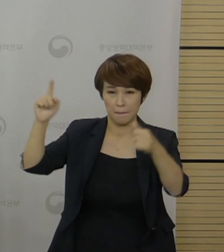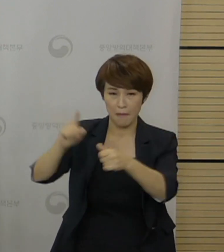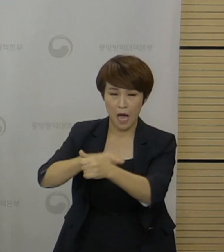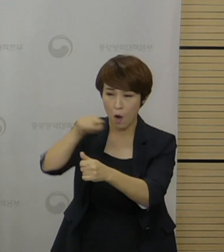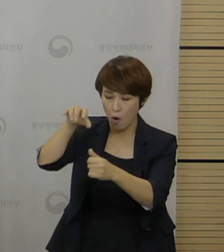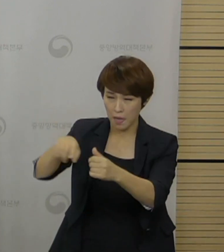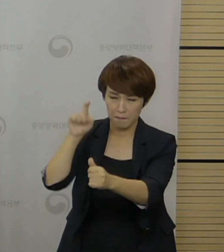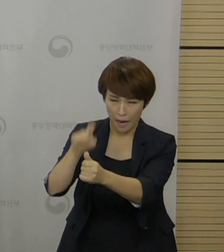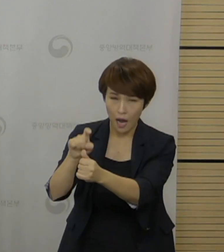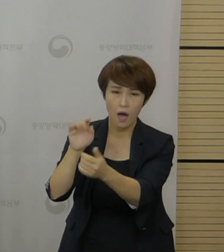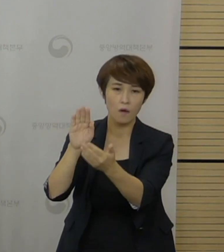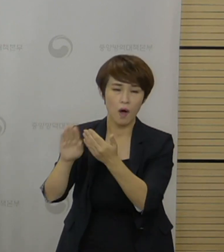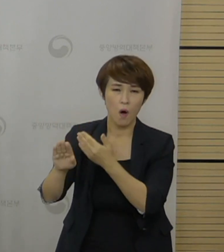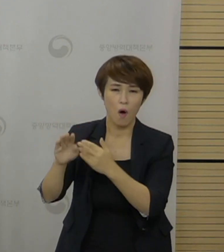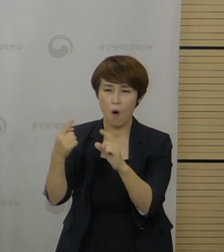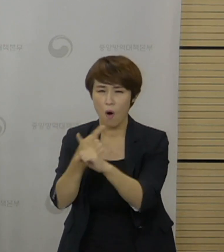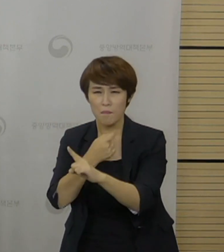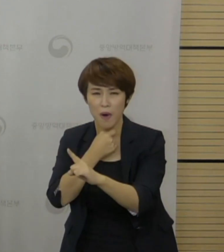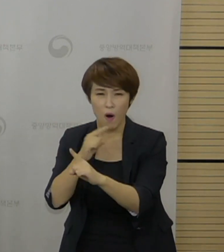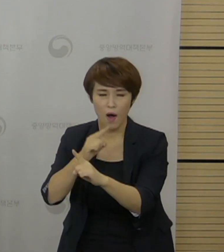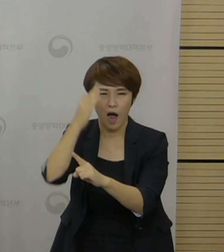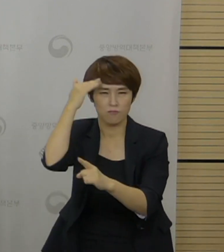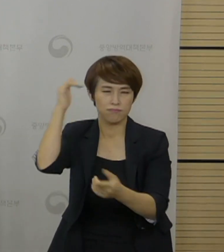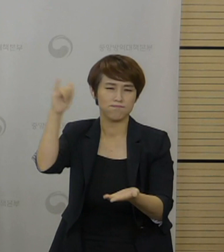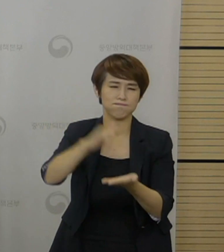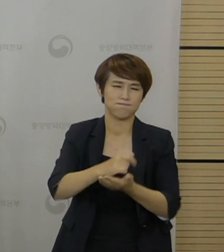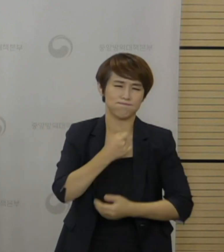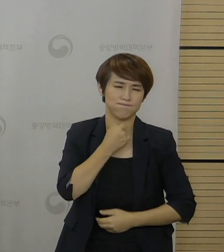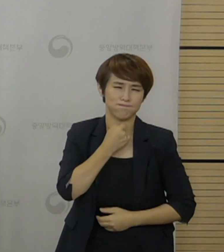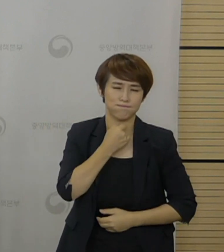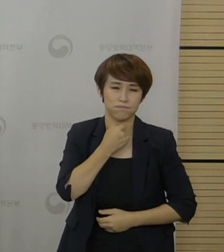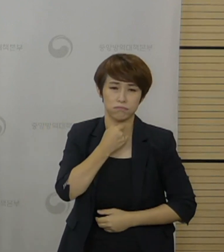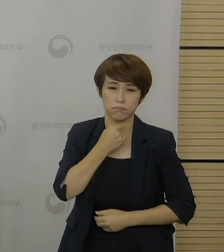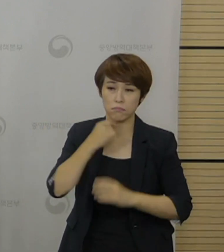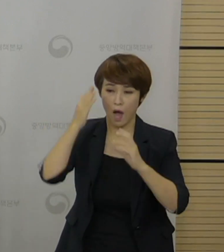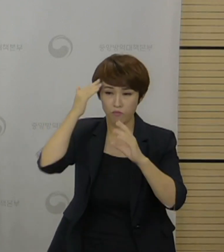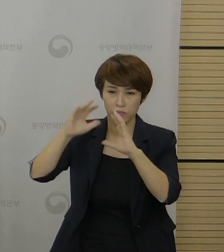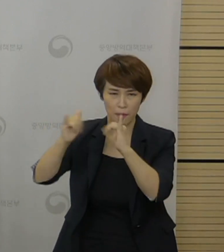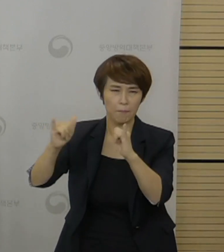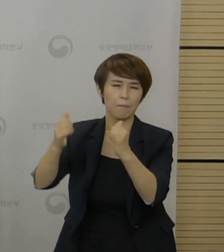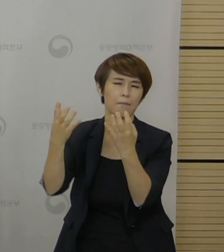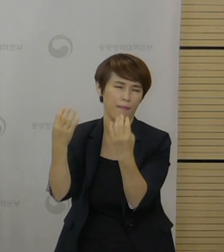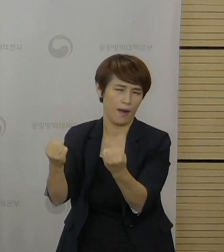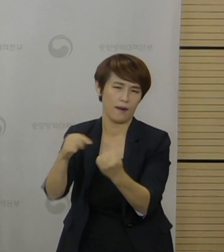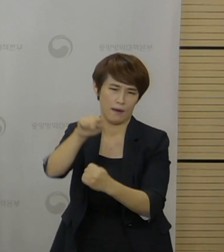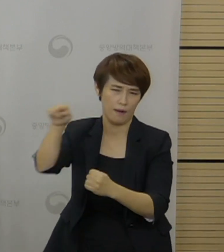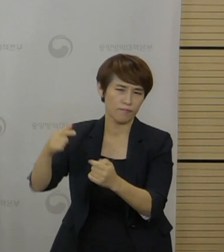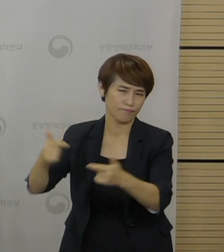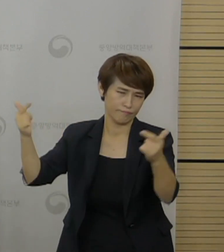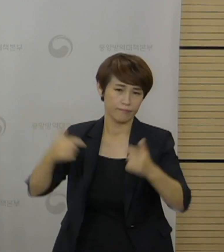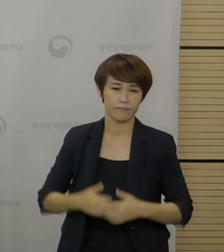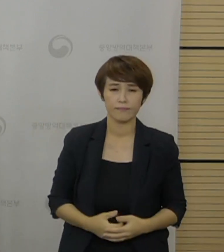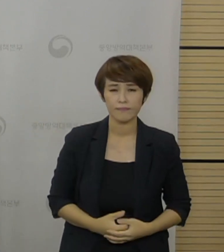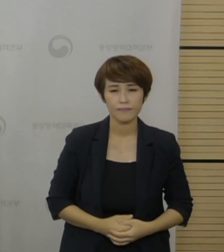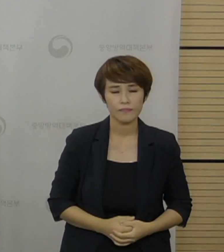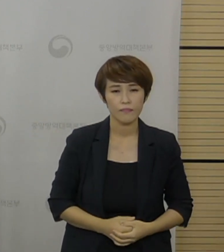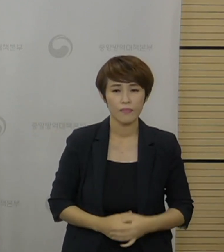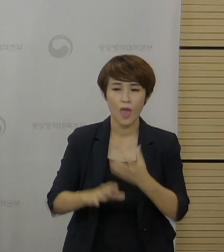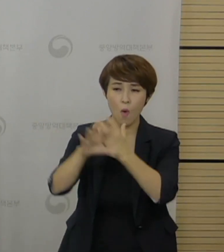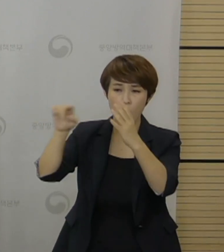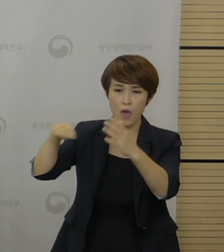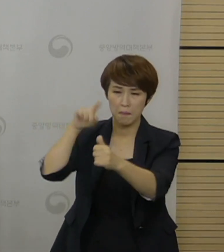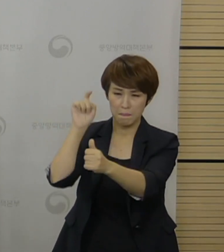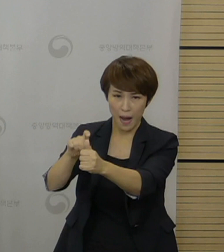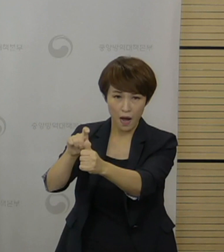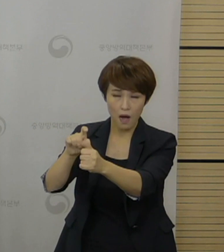확진된 후에 치료를 받기 위해 입국을 희망하는 우리 국민들의 수요가 증가하고 있습니다. 해외에서 확진